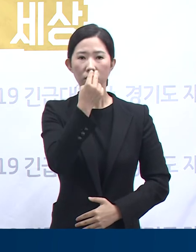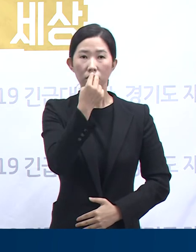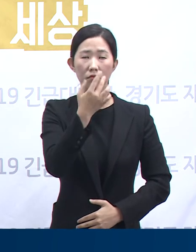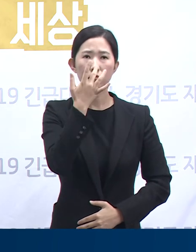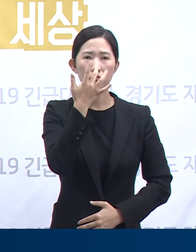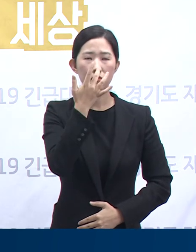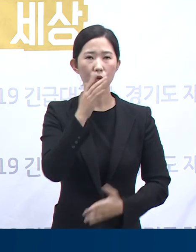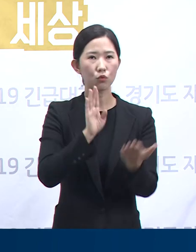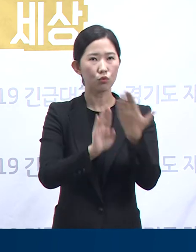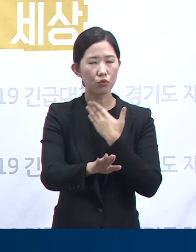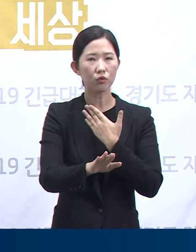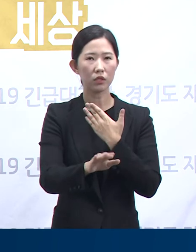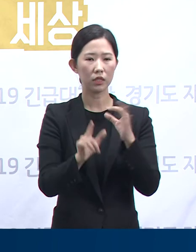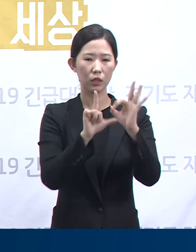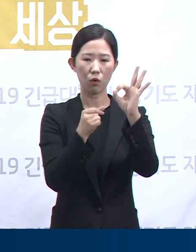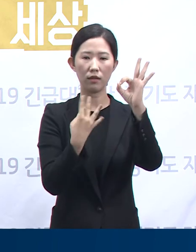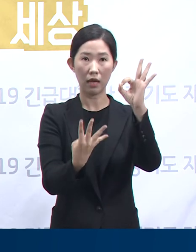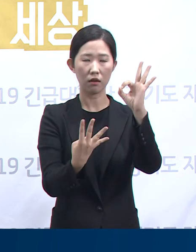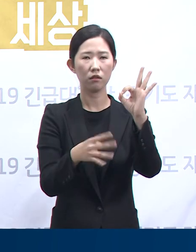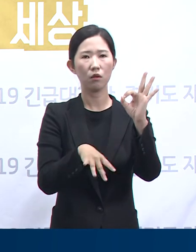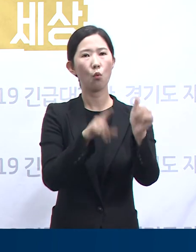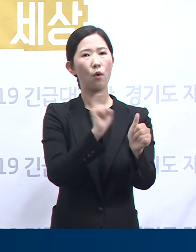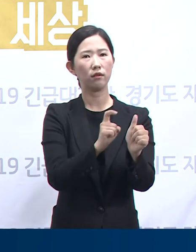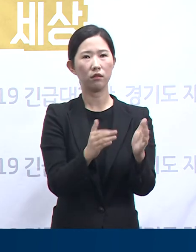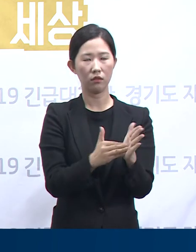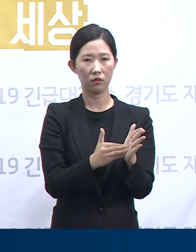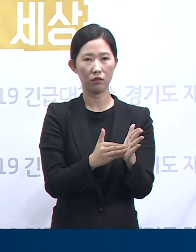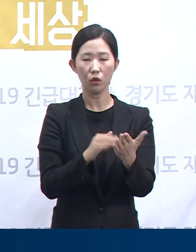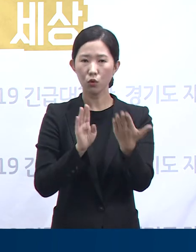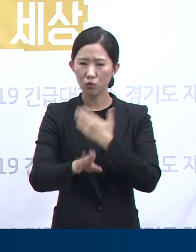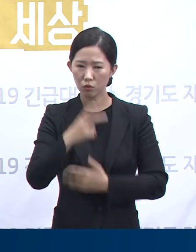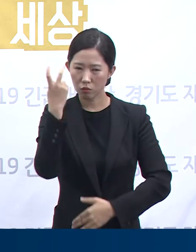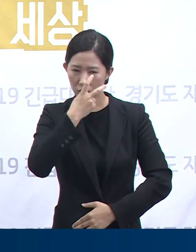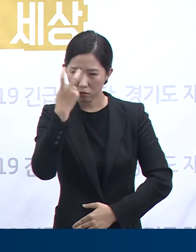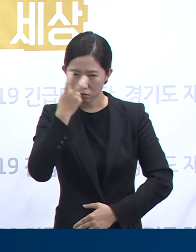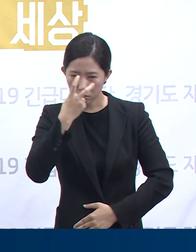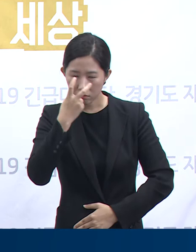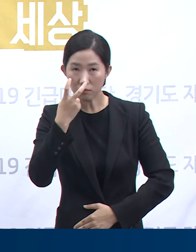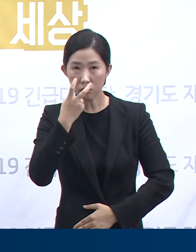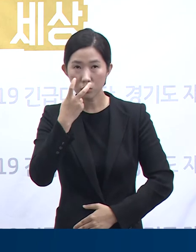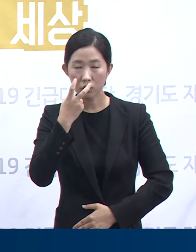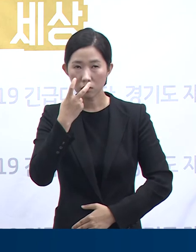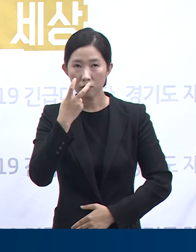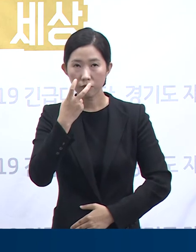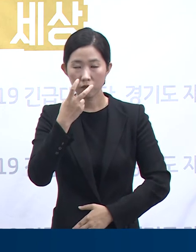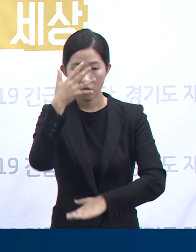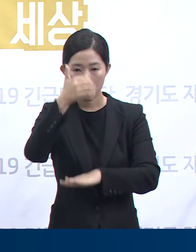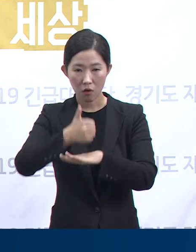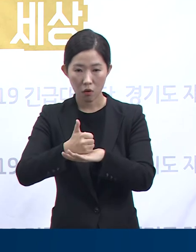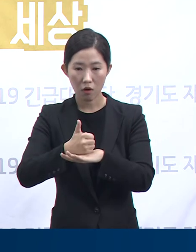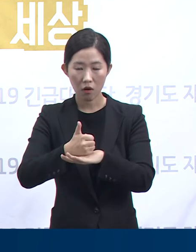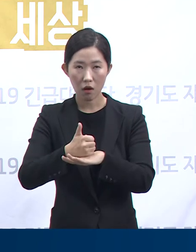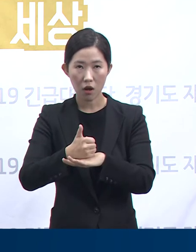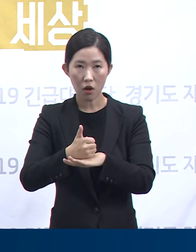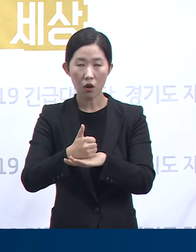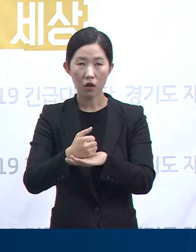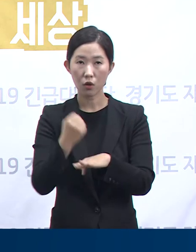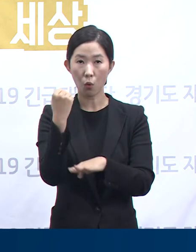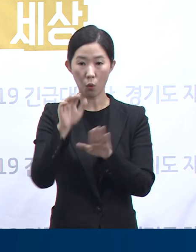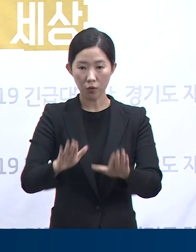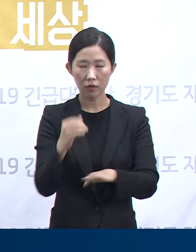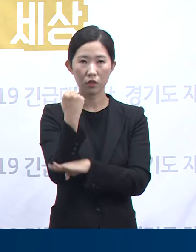판정을 받았습니다. 이후 시행한 조사와 진단검사를 통해 금일 12시 기준